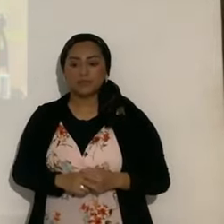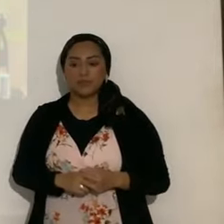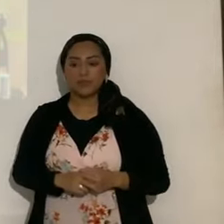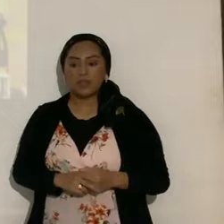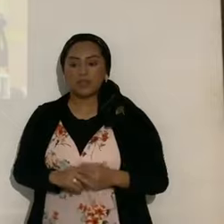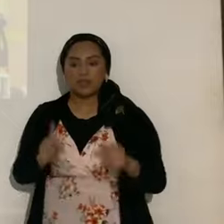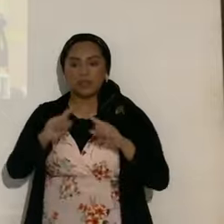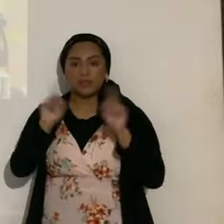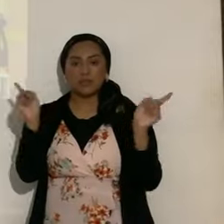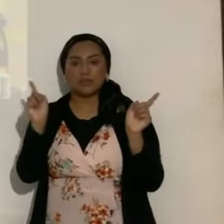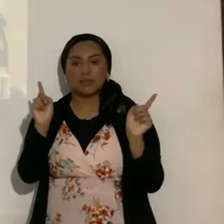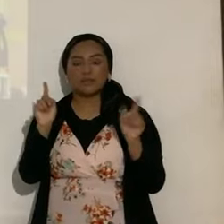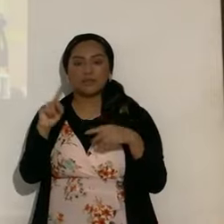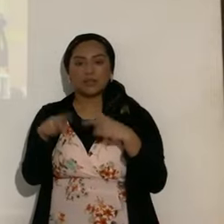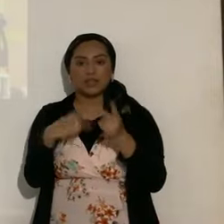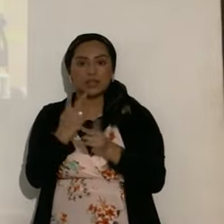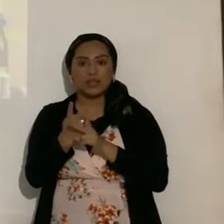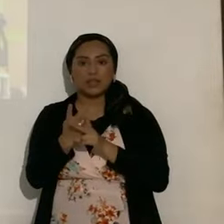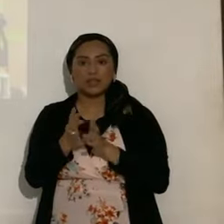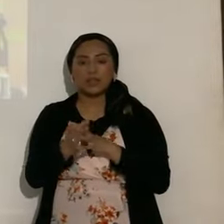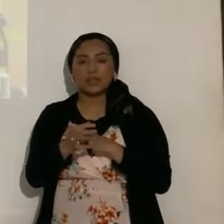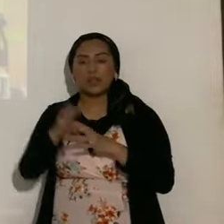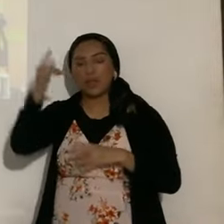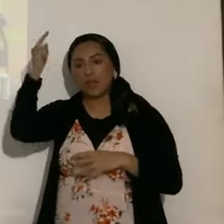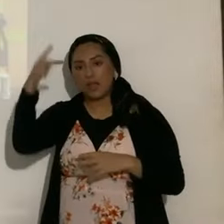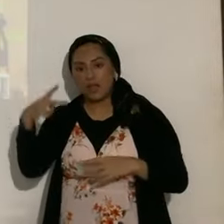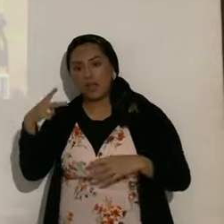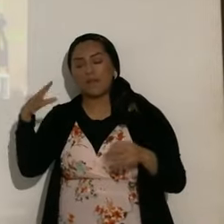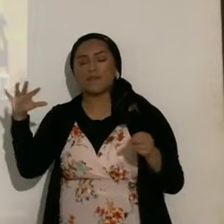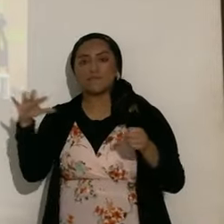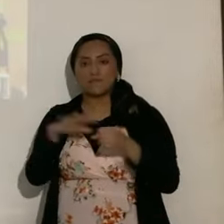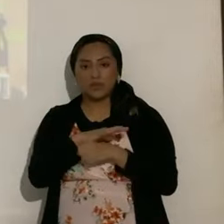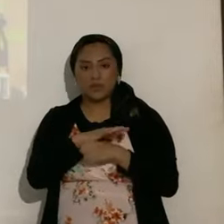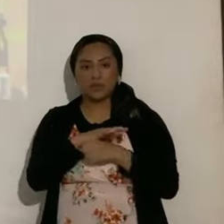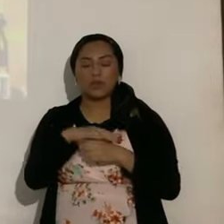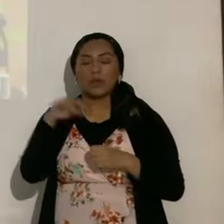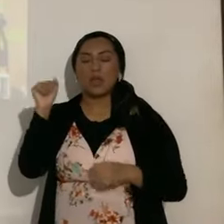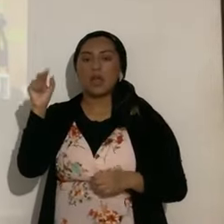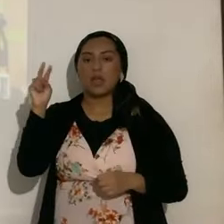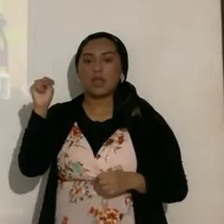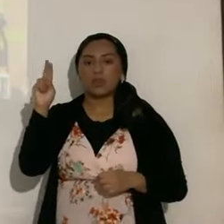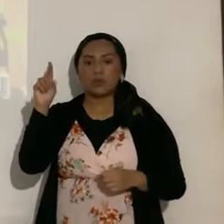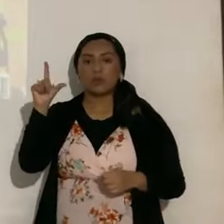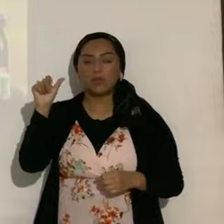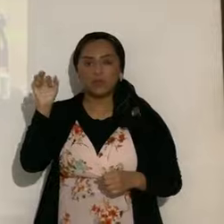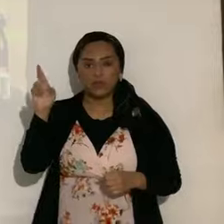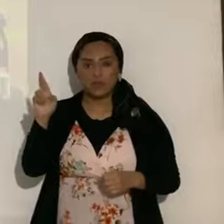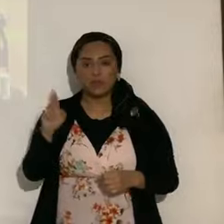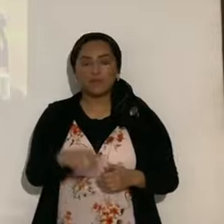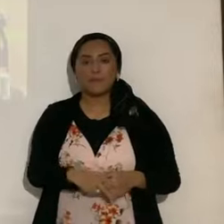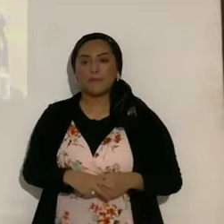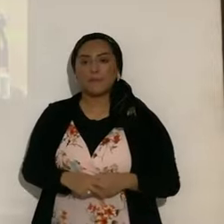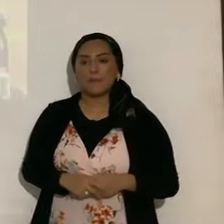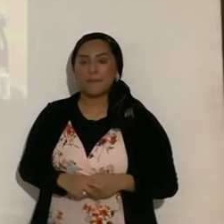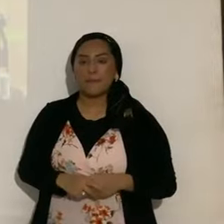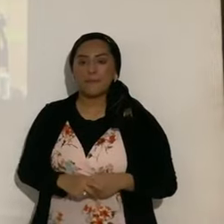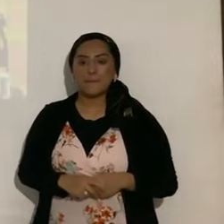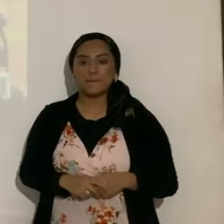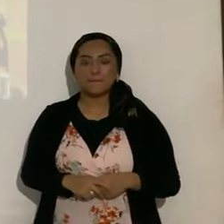fases de eclipse, parcial, total, anular, es una, es una inusual